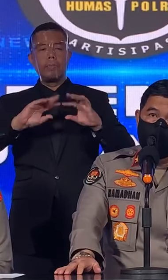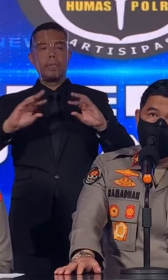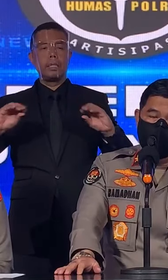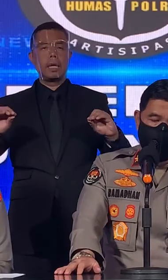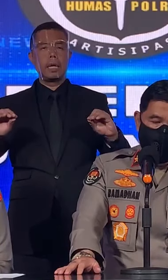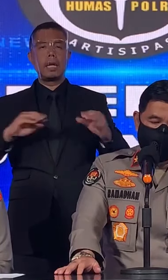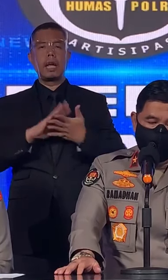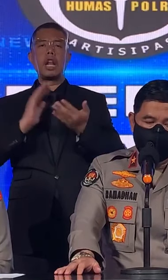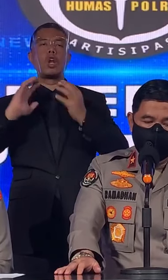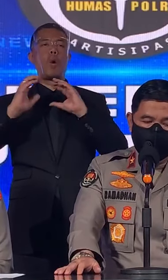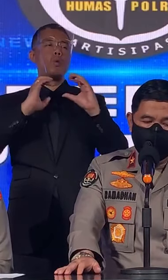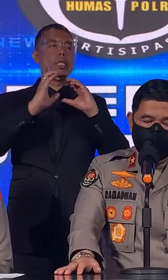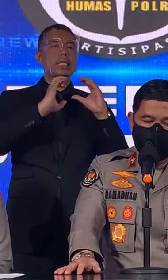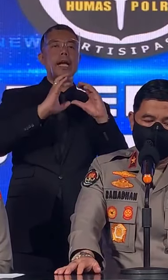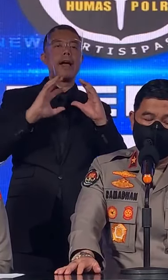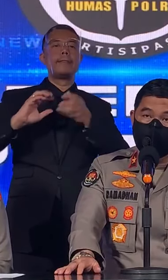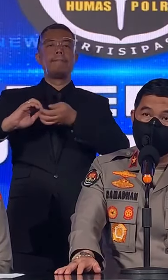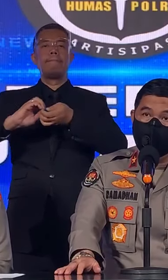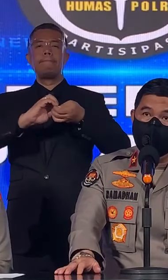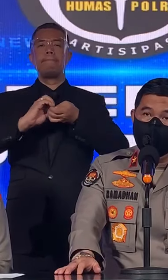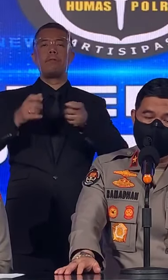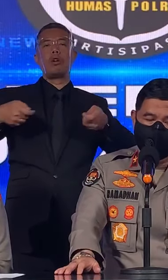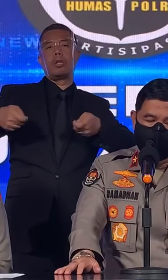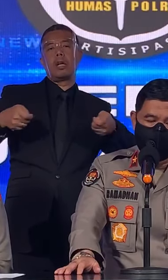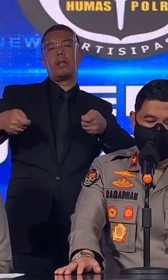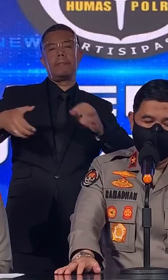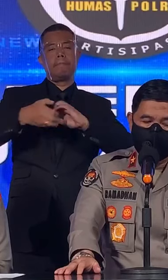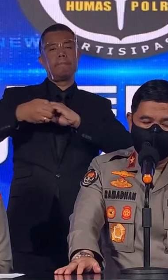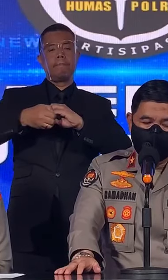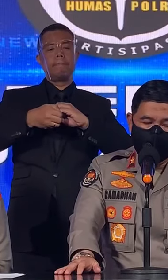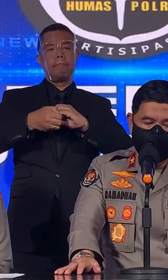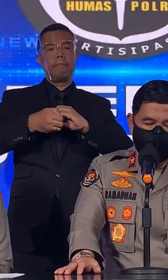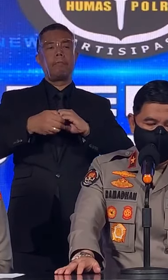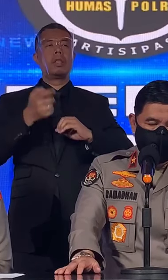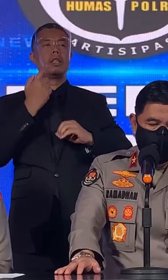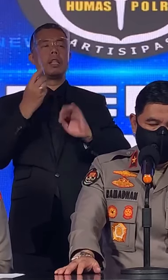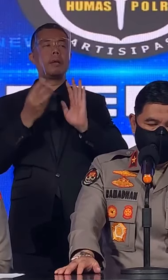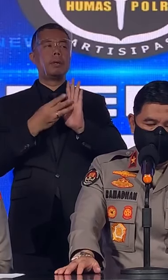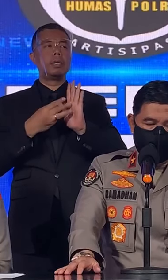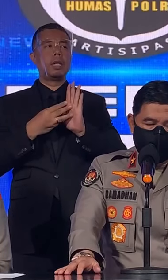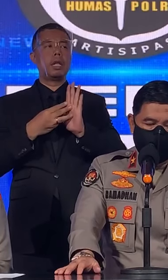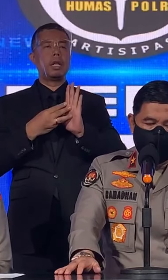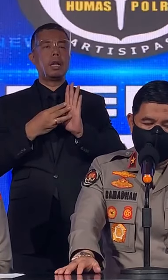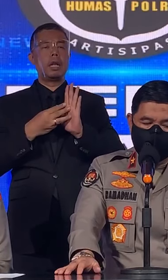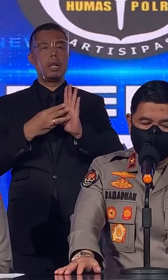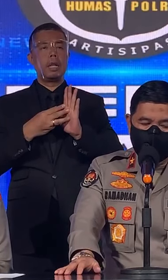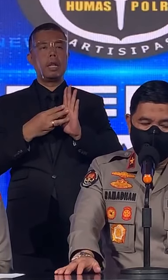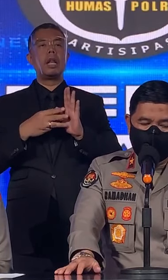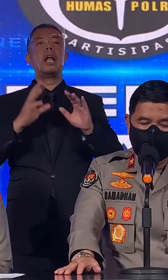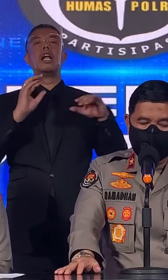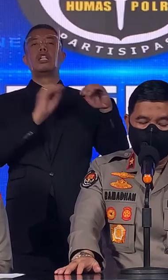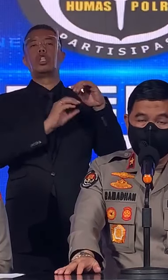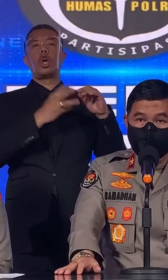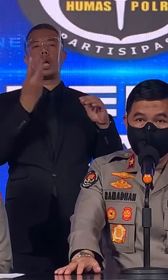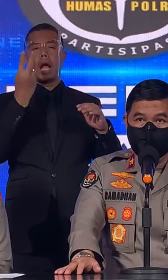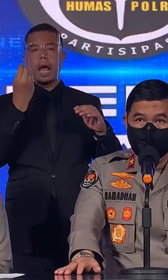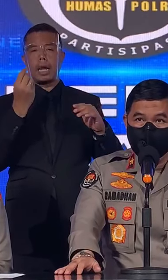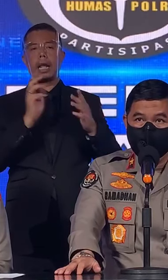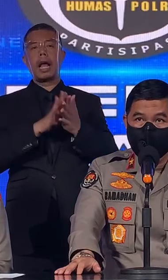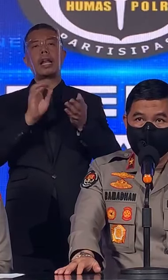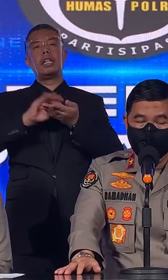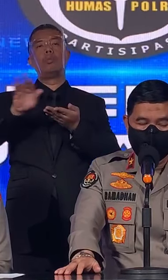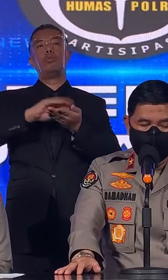Komunikasi Koordinasi Dan Kolaborasi Terkait Ketersediaan Stok Harga Dan